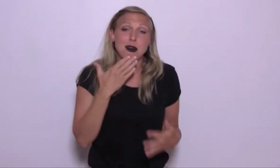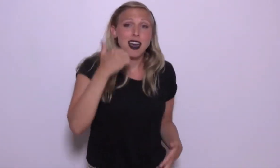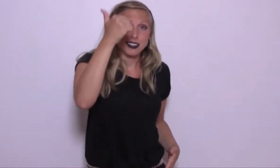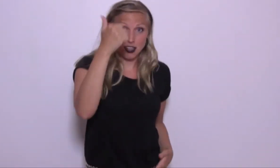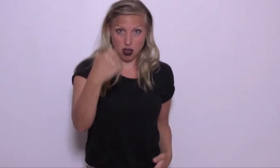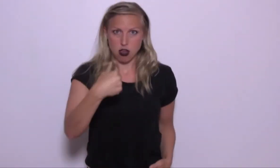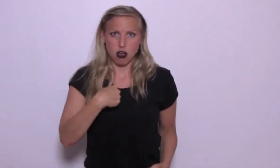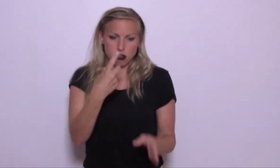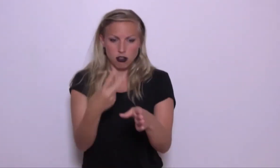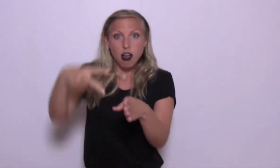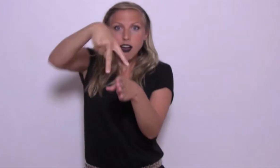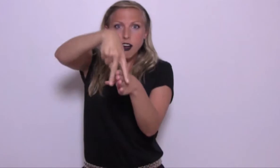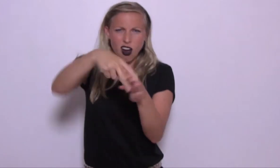Jag sitter på hans ut